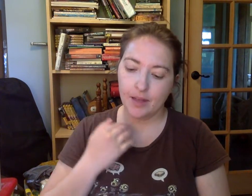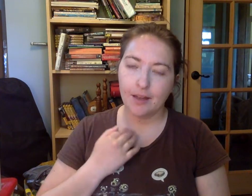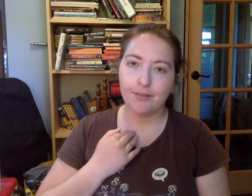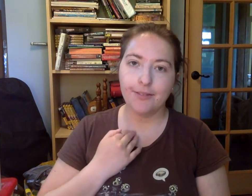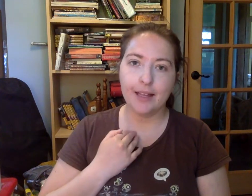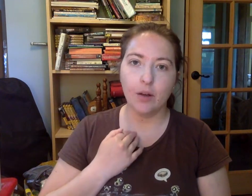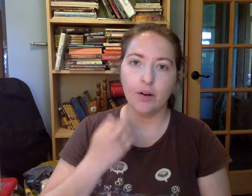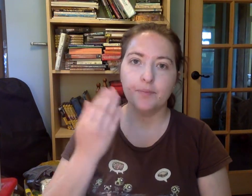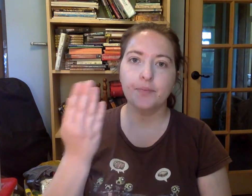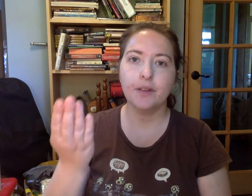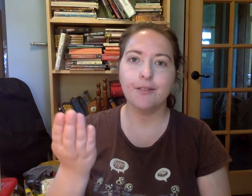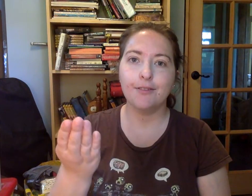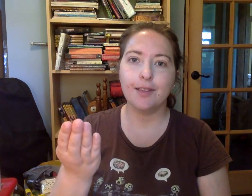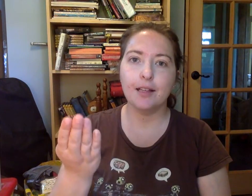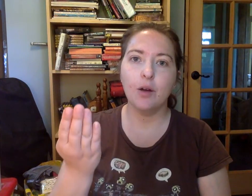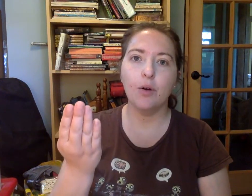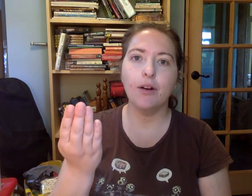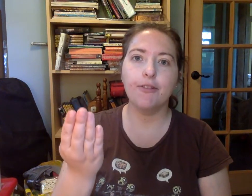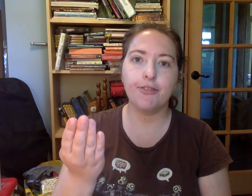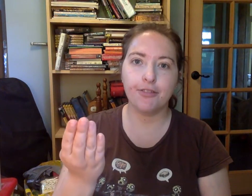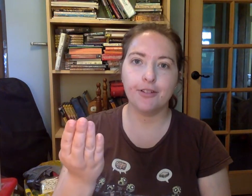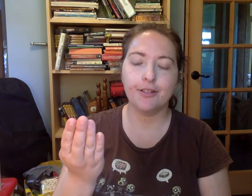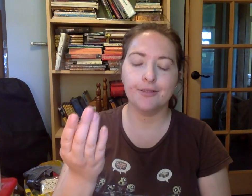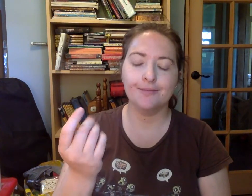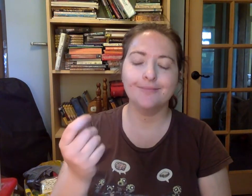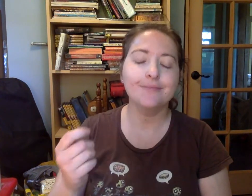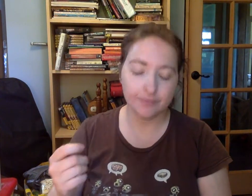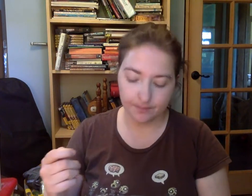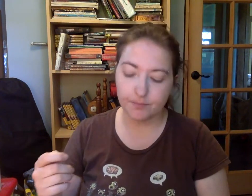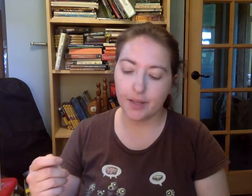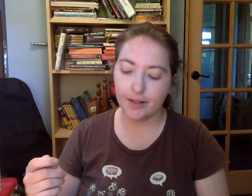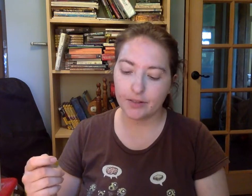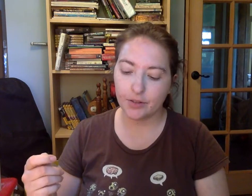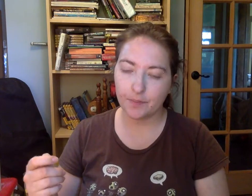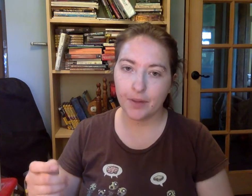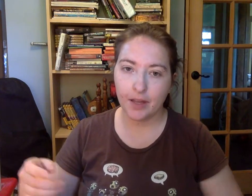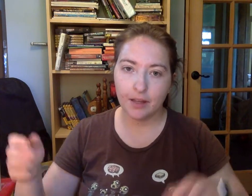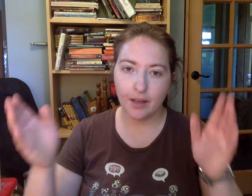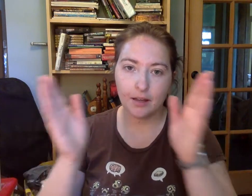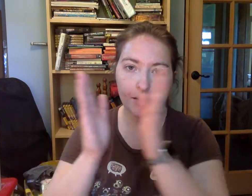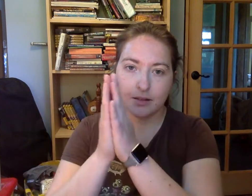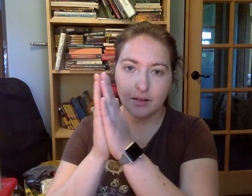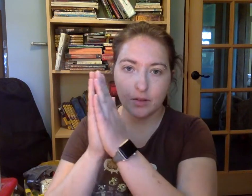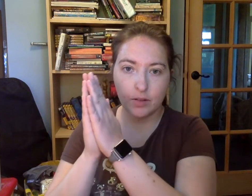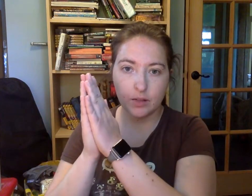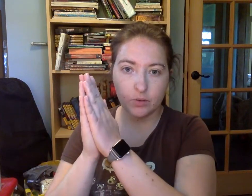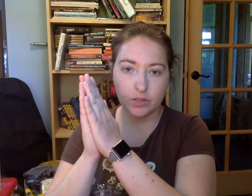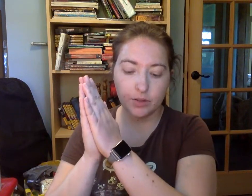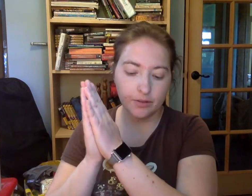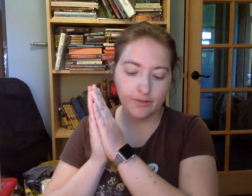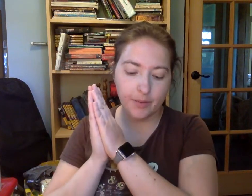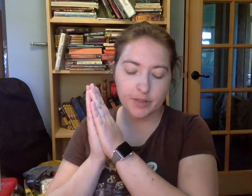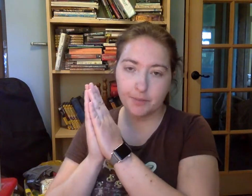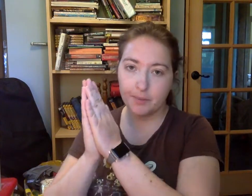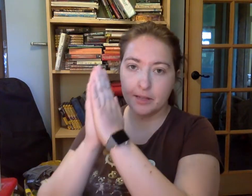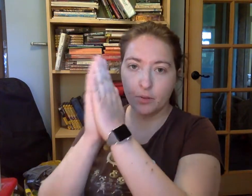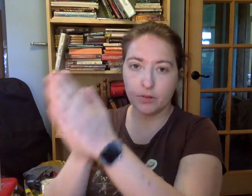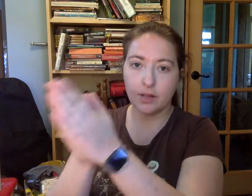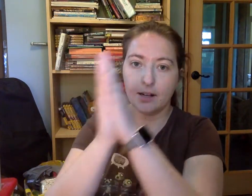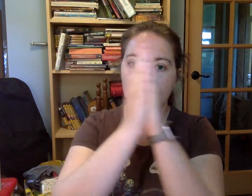Filo. Filo, f. Bien hecho. Ya. Con el cuchillo vamos a primer cortar las